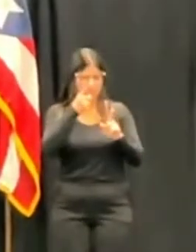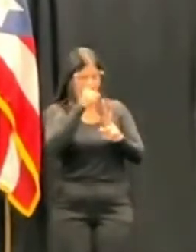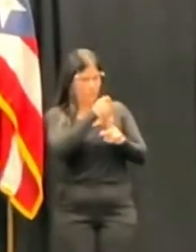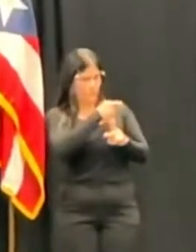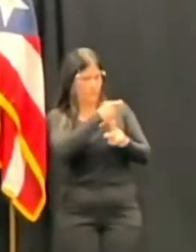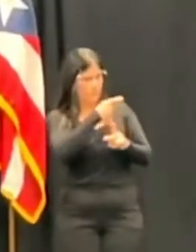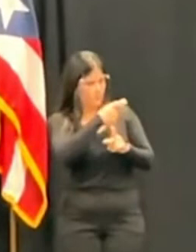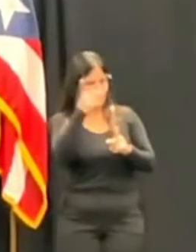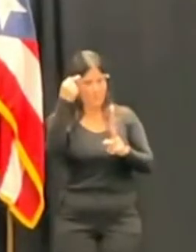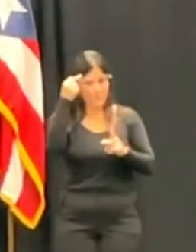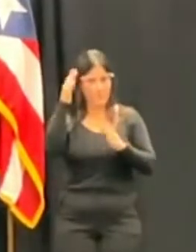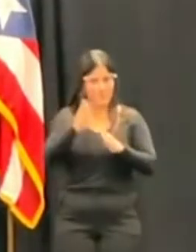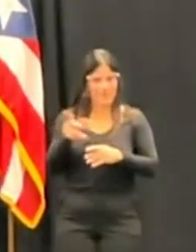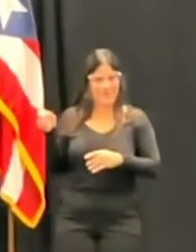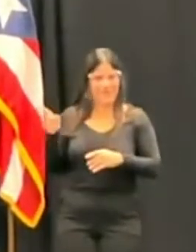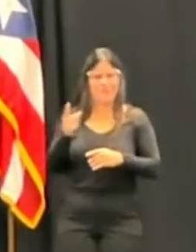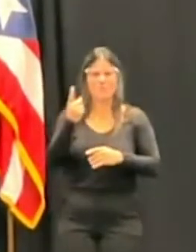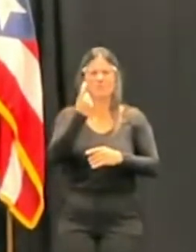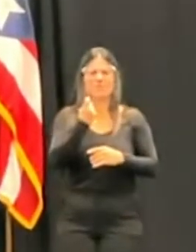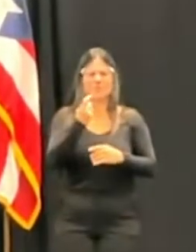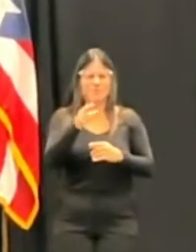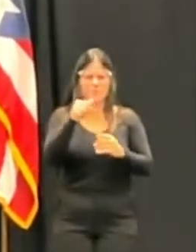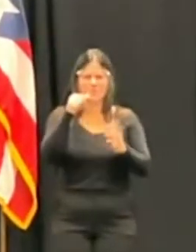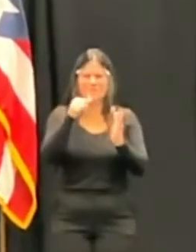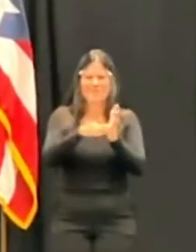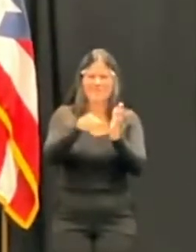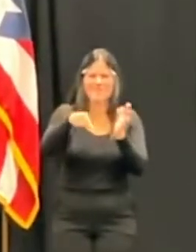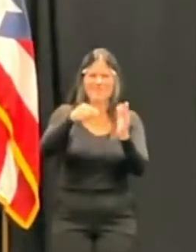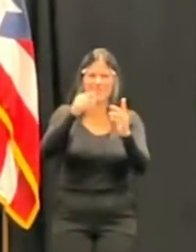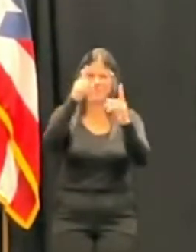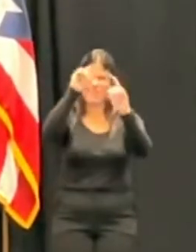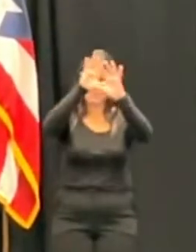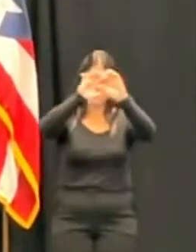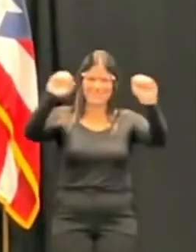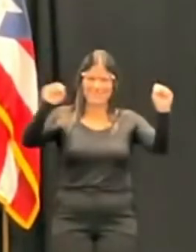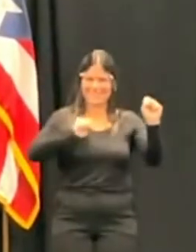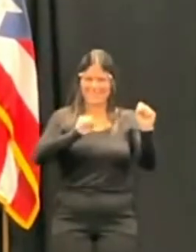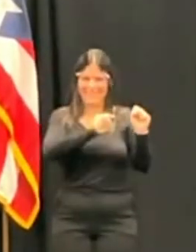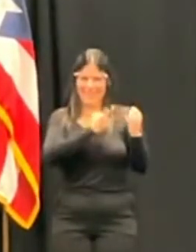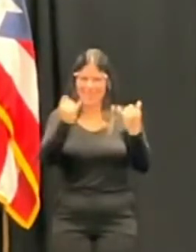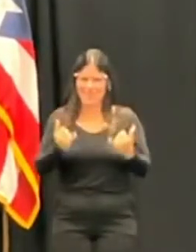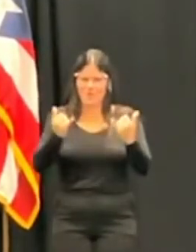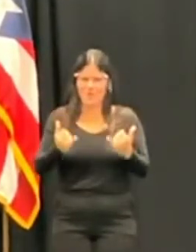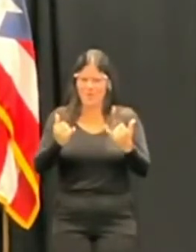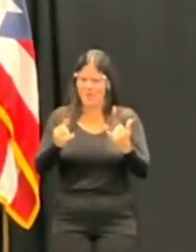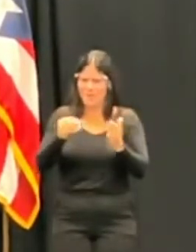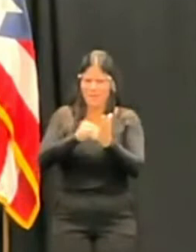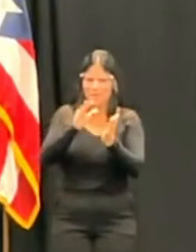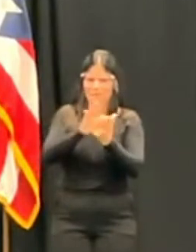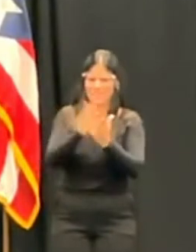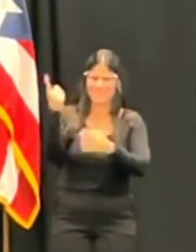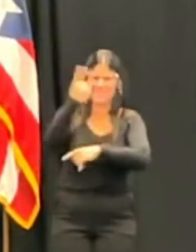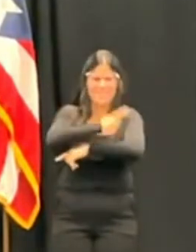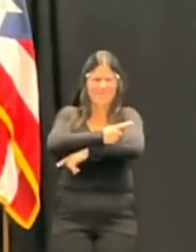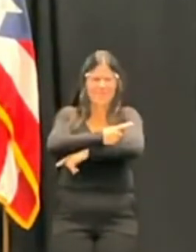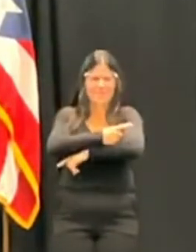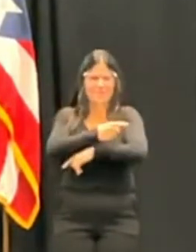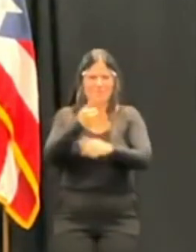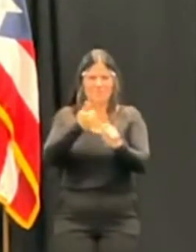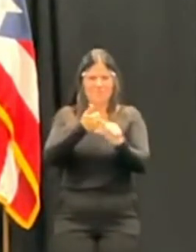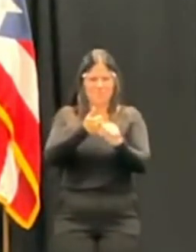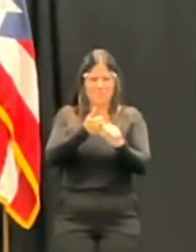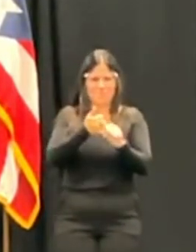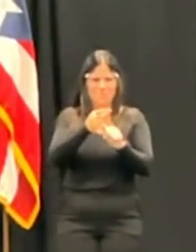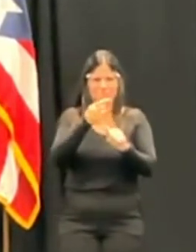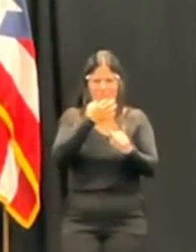Hay una correspondencia del presidente del Senado con fecha de hoy citando que aunque había recesado